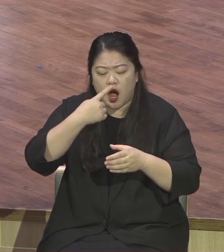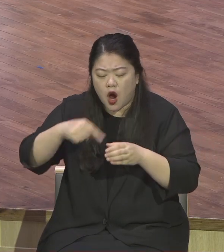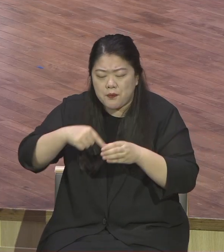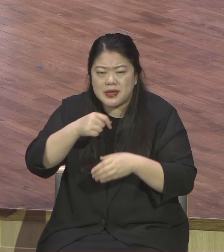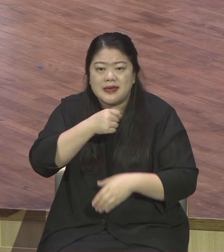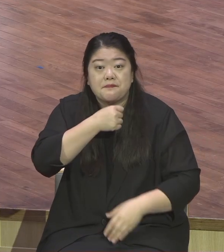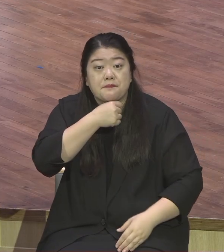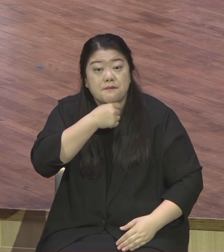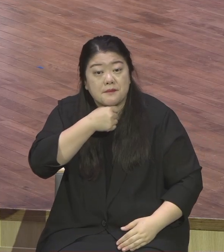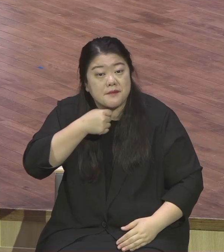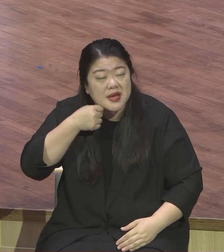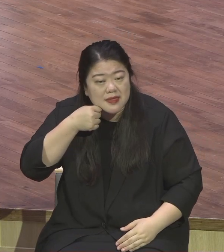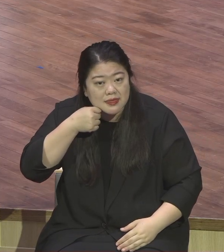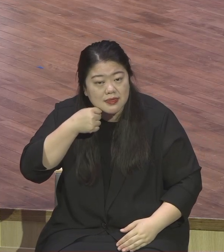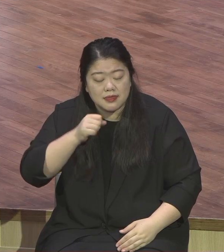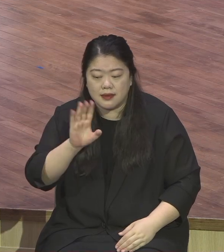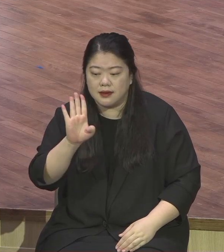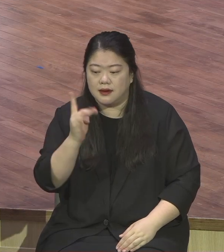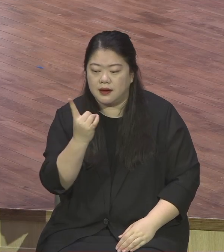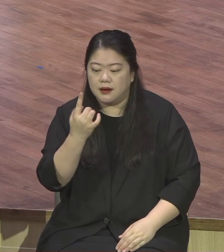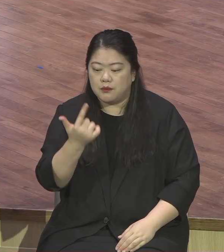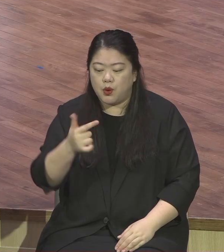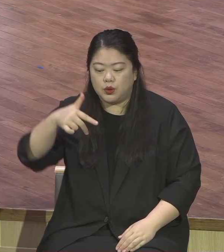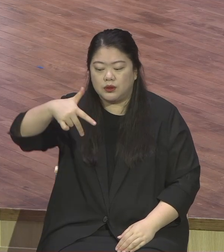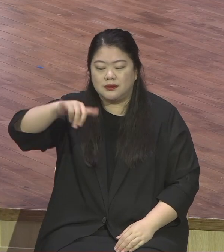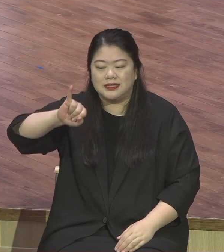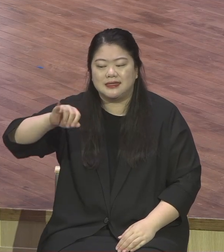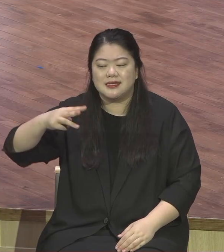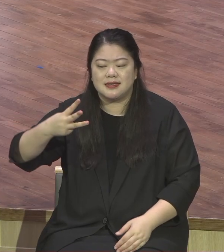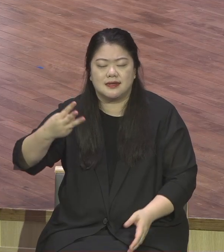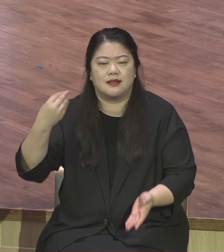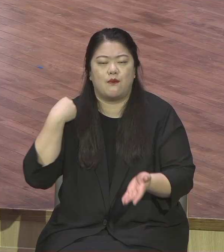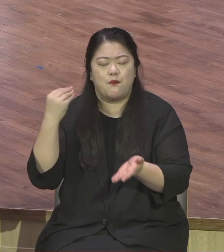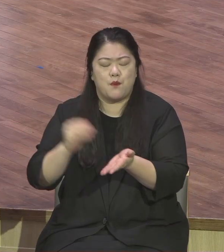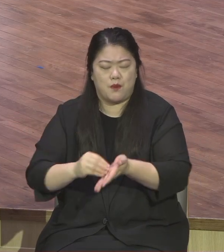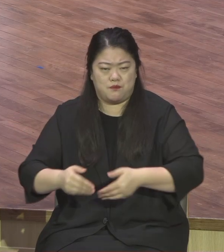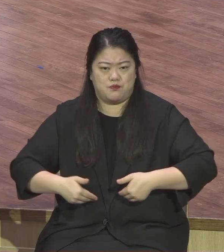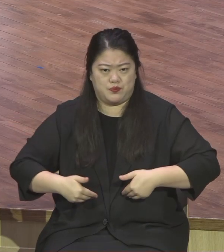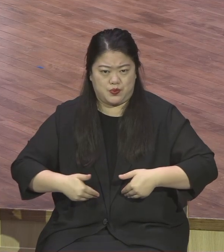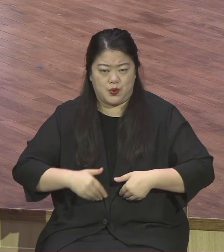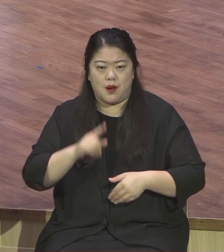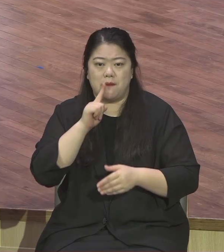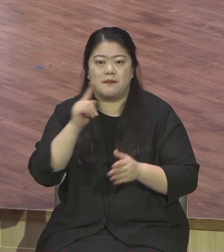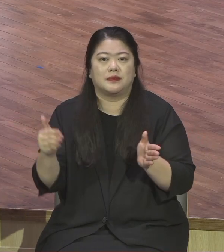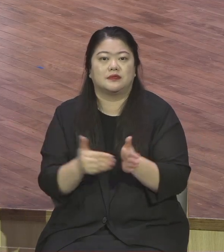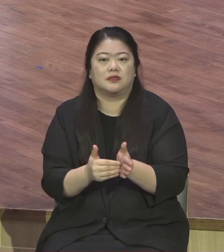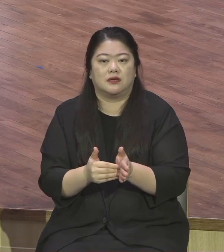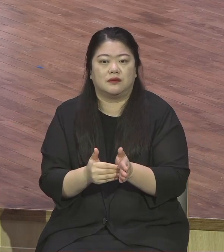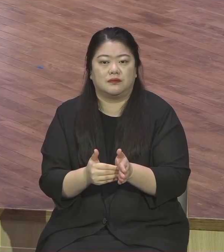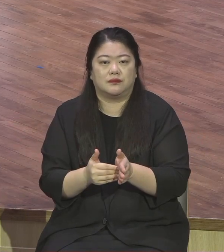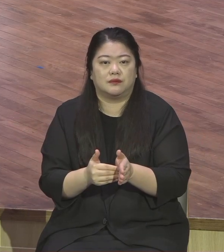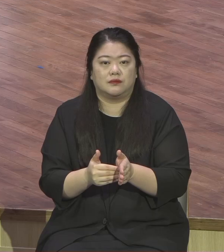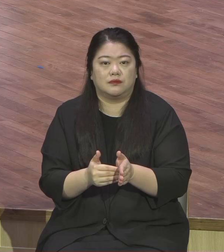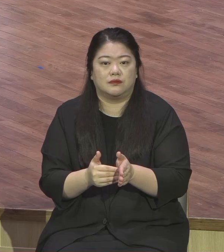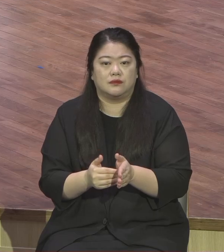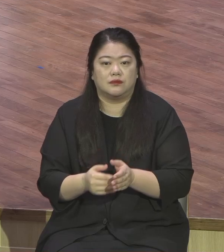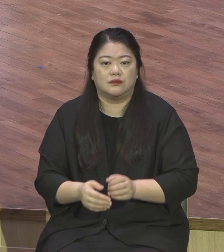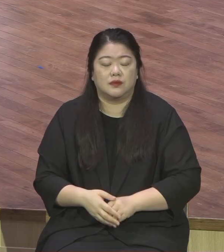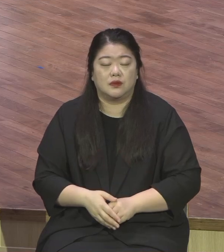이걸 하는 데 있어서 당장 수백억을 손해를 봐야 돼요 수백억을